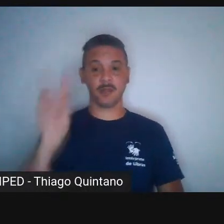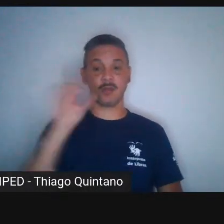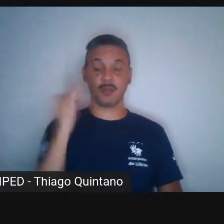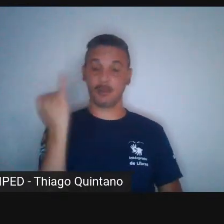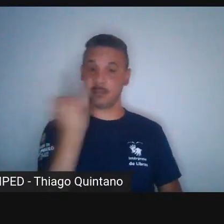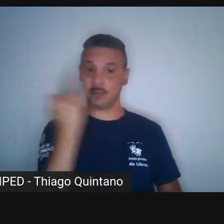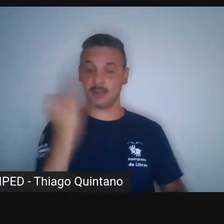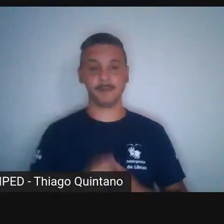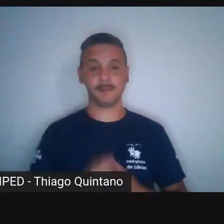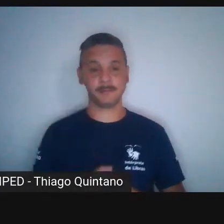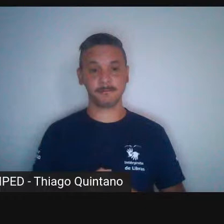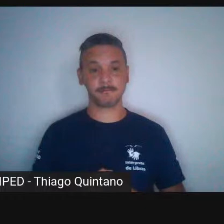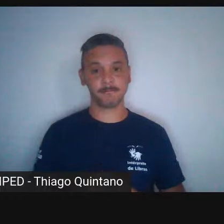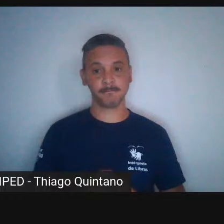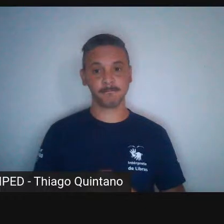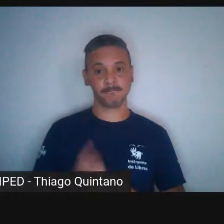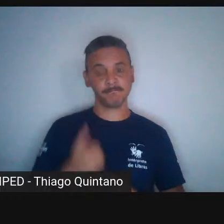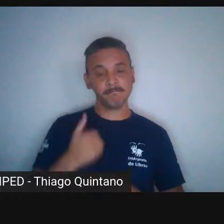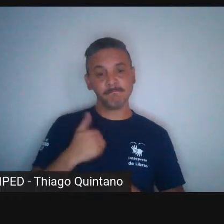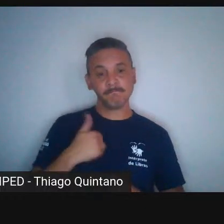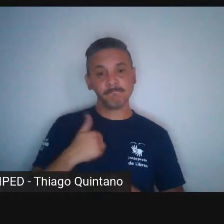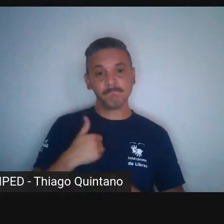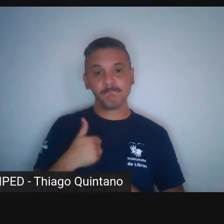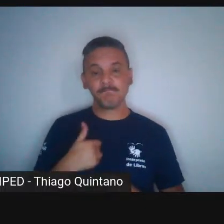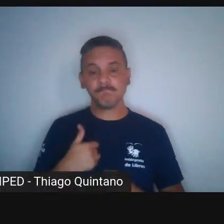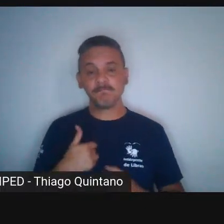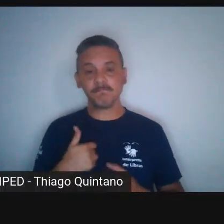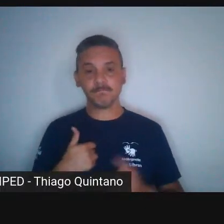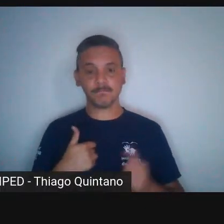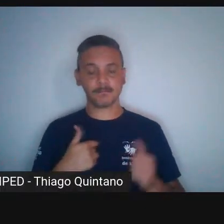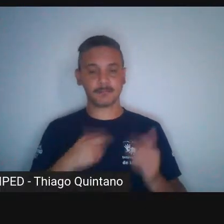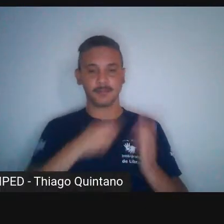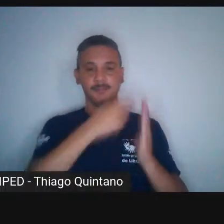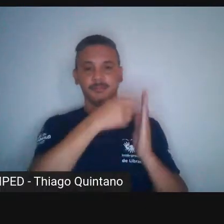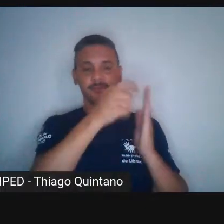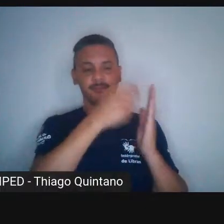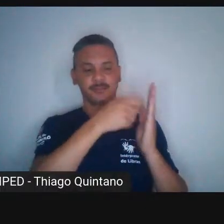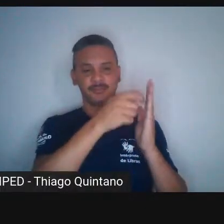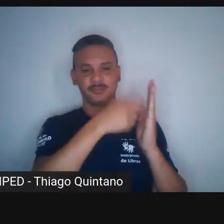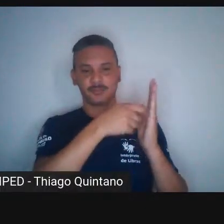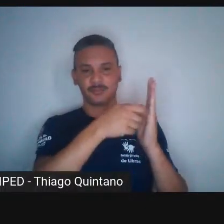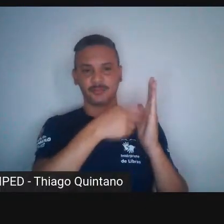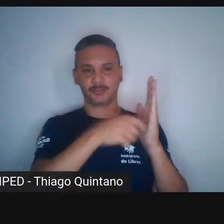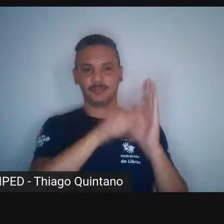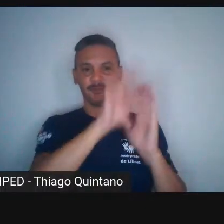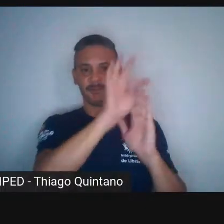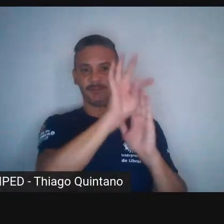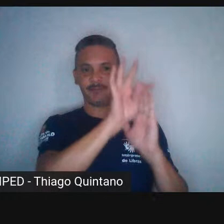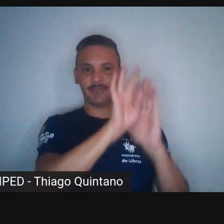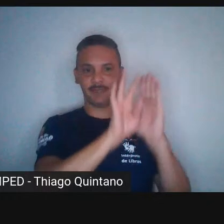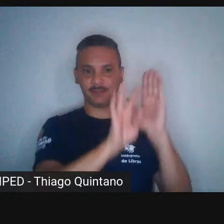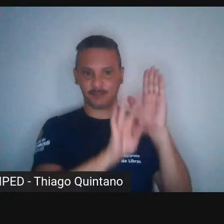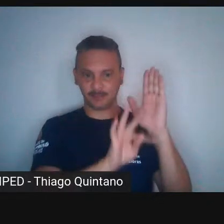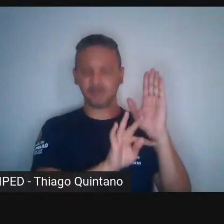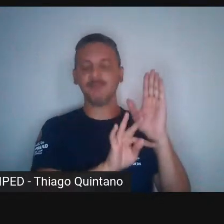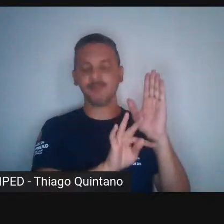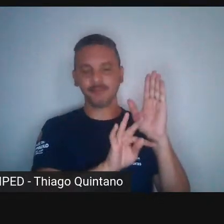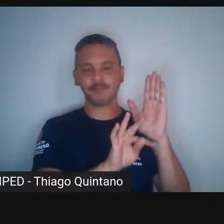eu, no texto que escrevi na época, verdadeiramente,